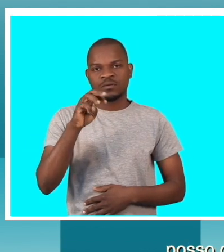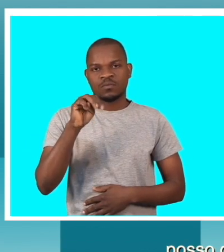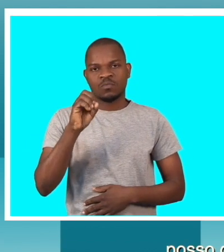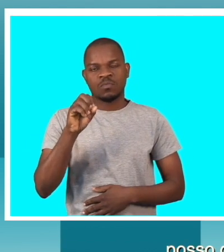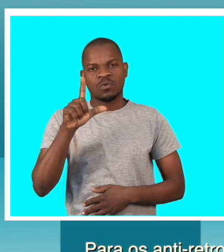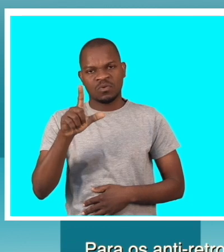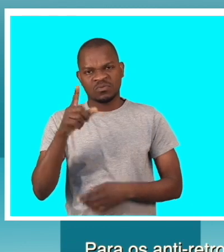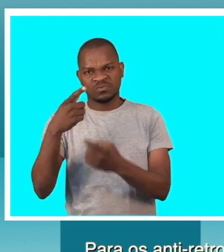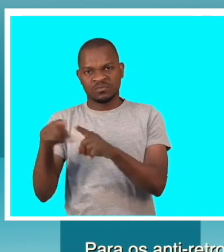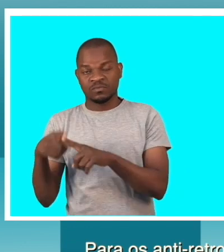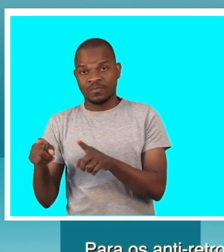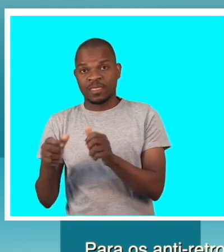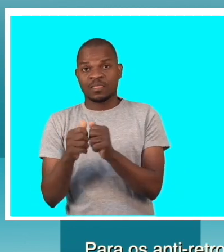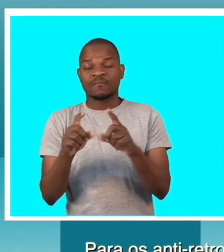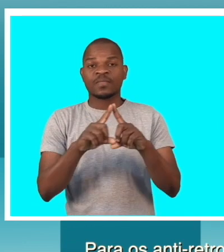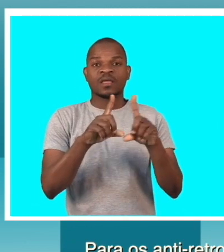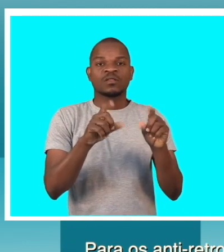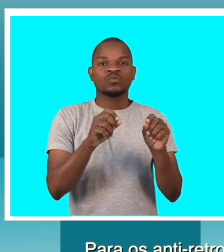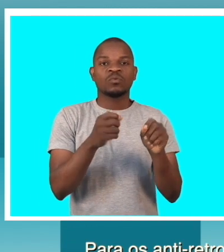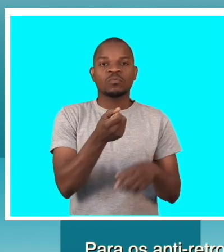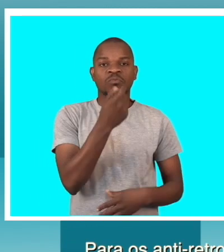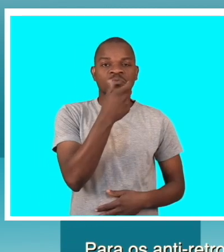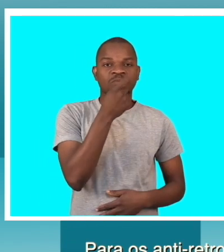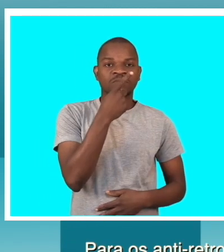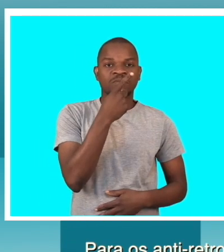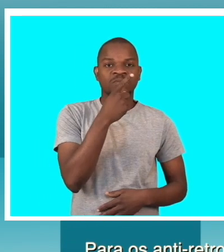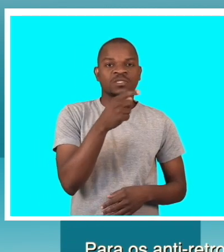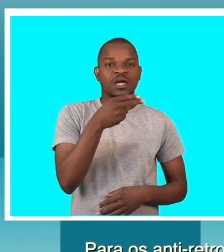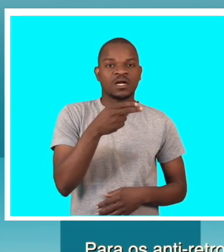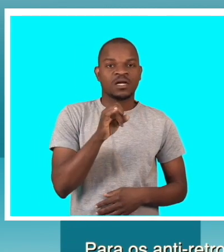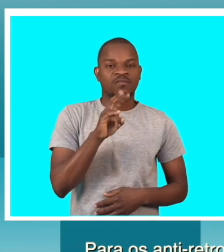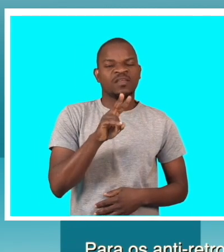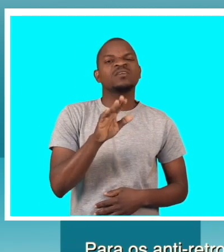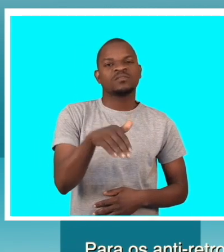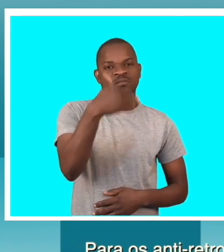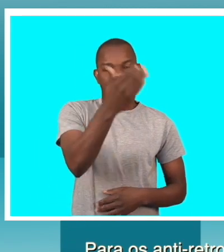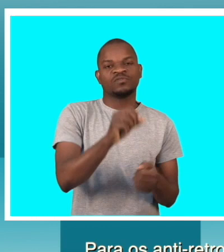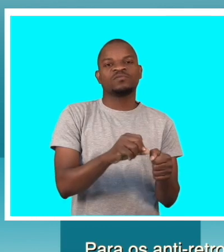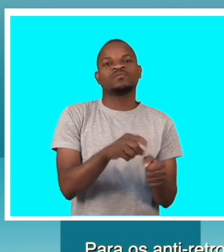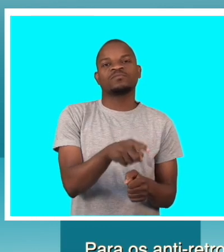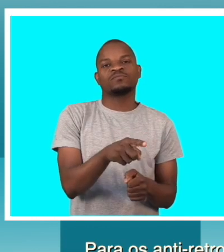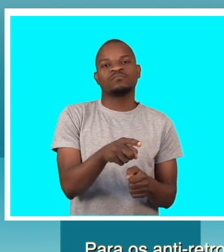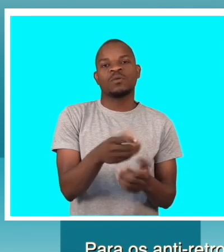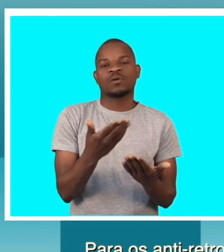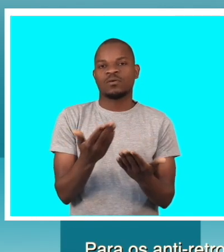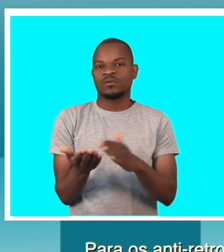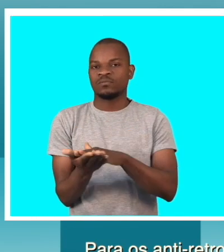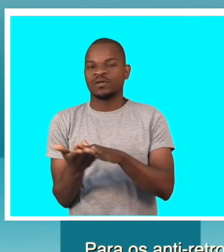cotrimoxazol. Para os antirretrovirais vamos prosseguir mais tarde, porque gradualmente começamos com os mais fáceis de ser utilizados